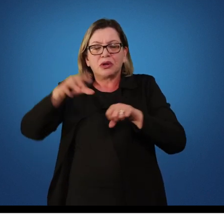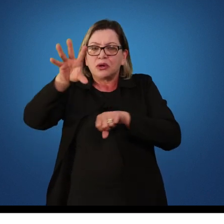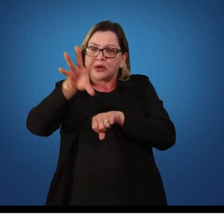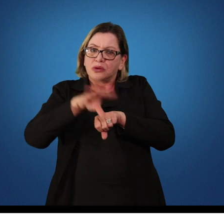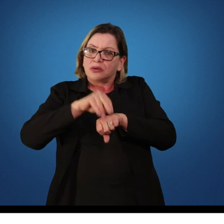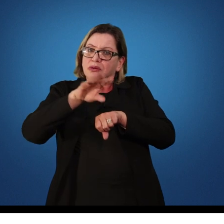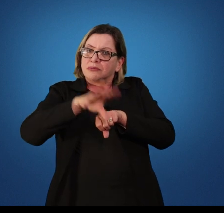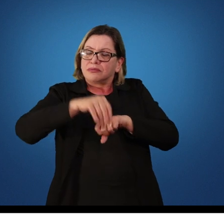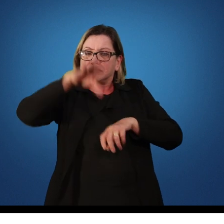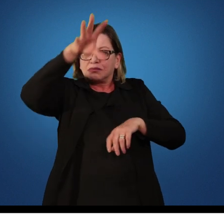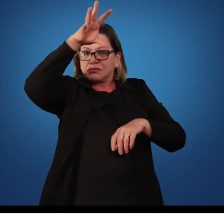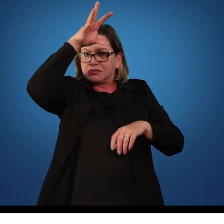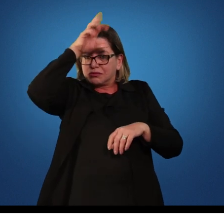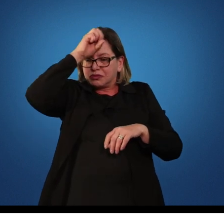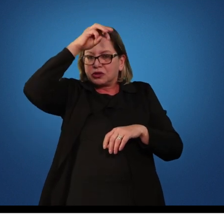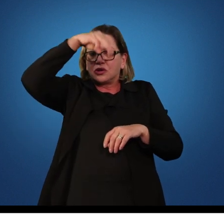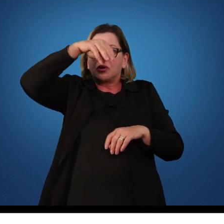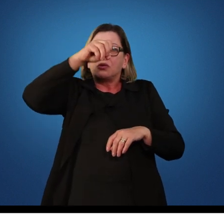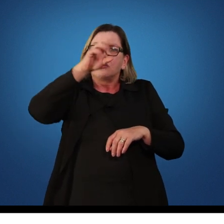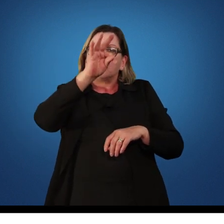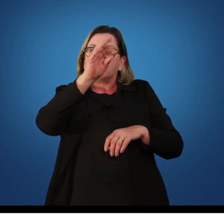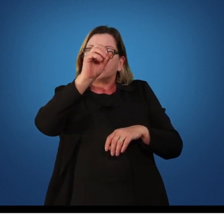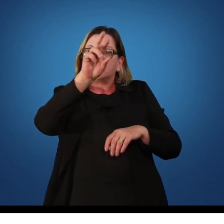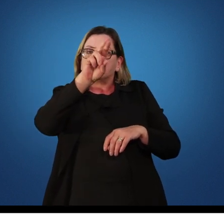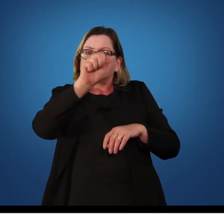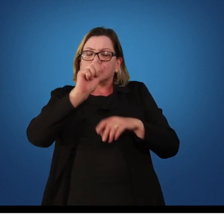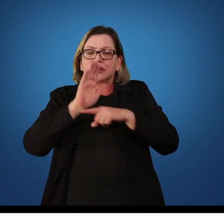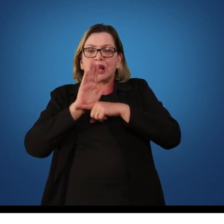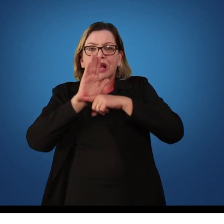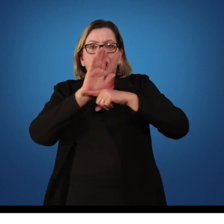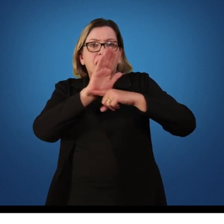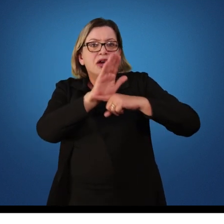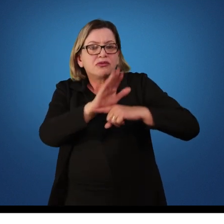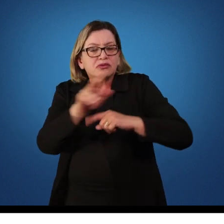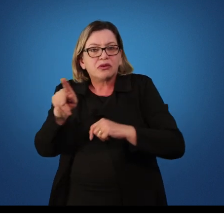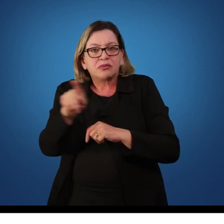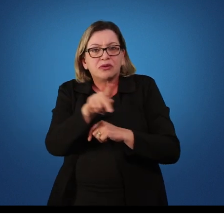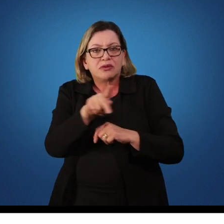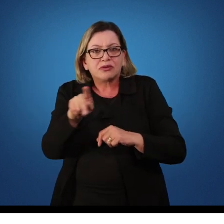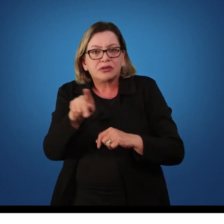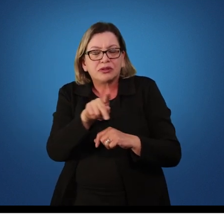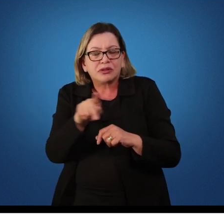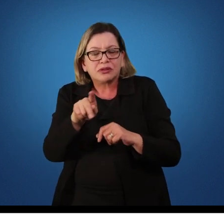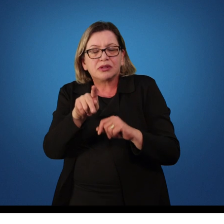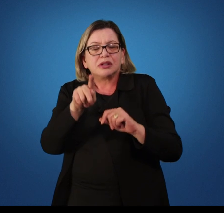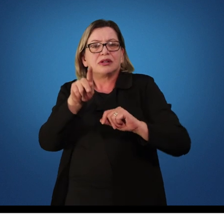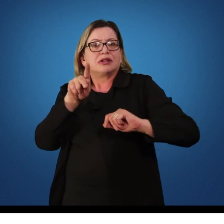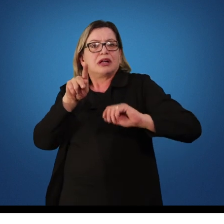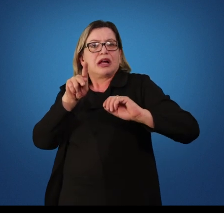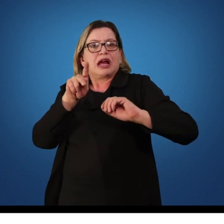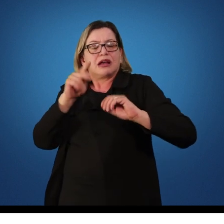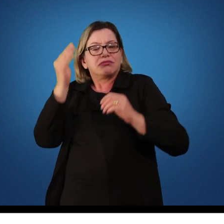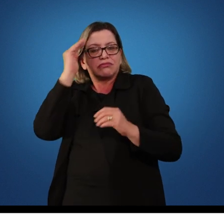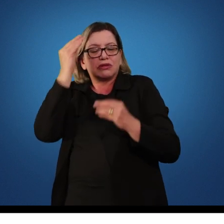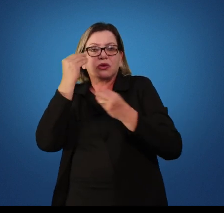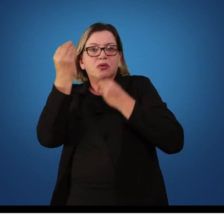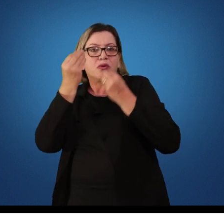auxiliam o professor a entender como se dá o processo de ensino-aprendizagem e quais os fatores que